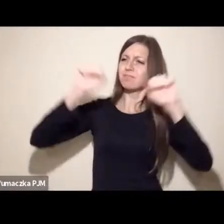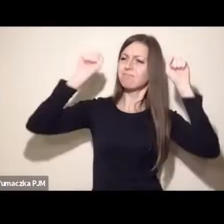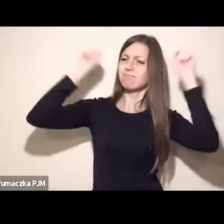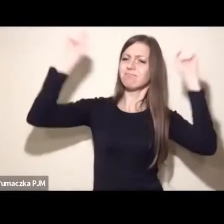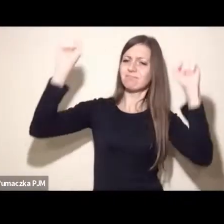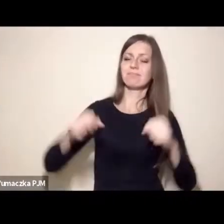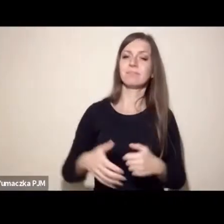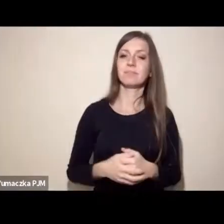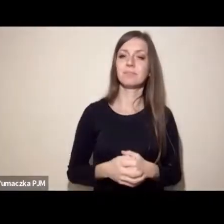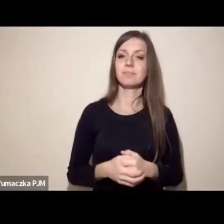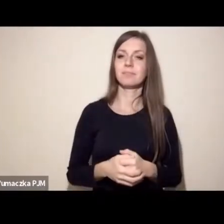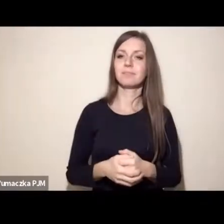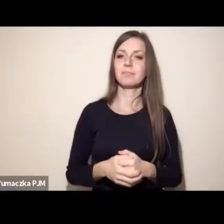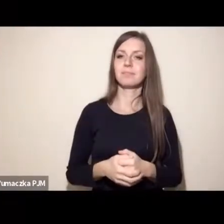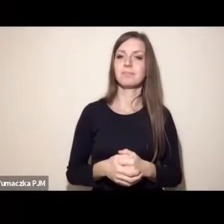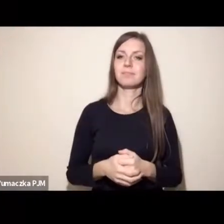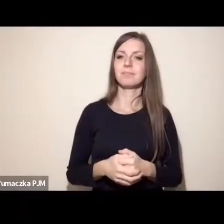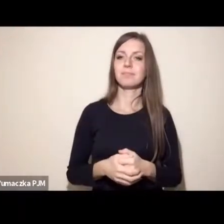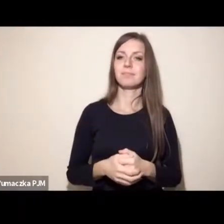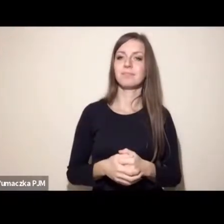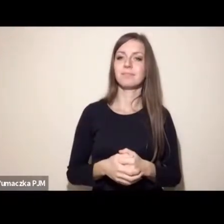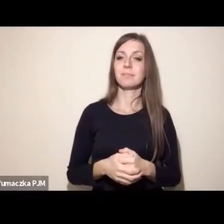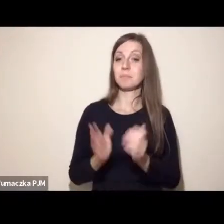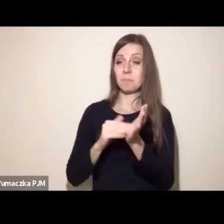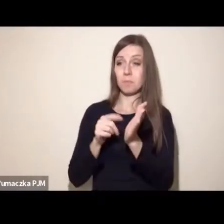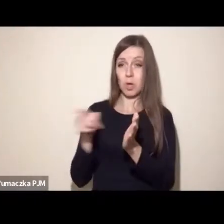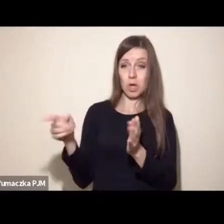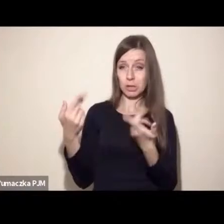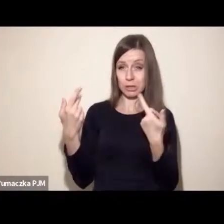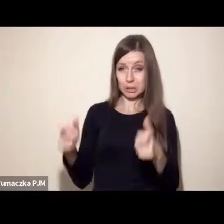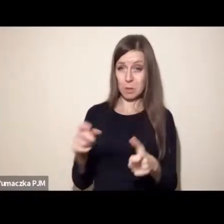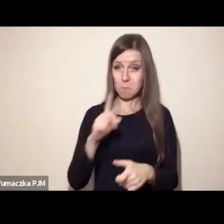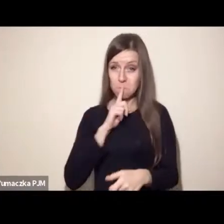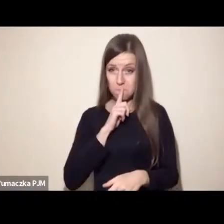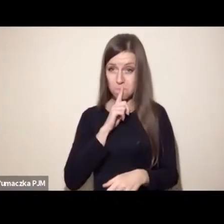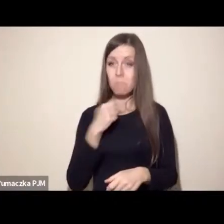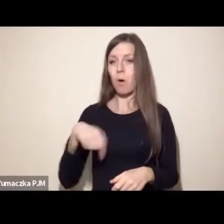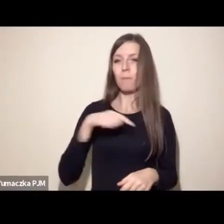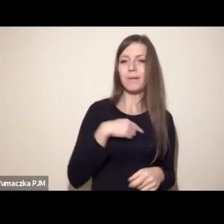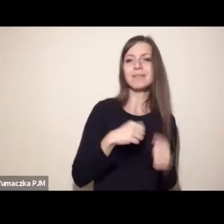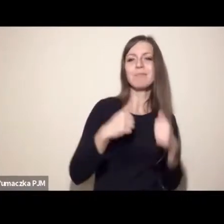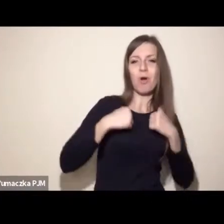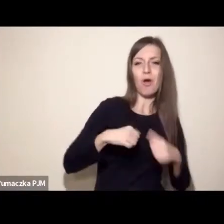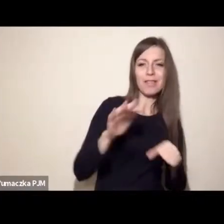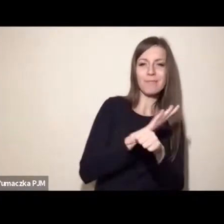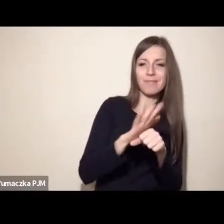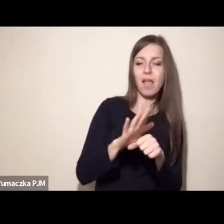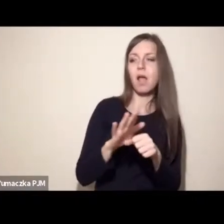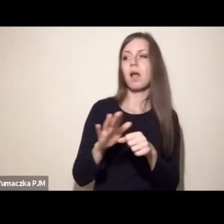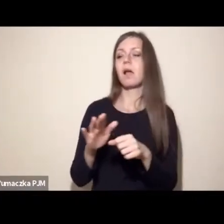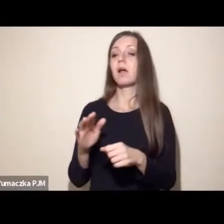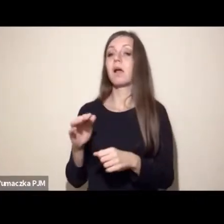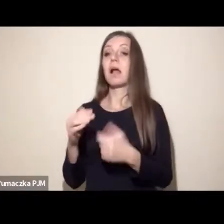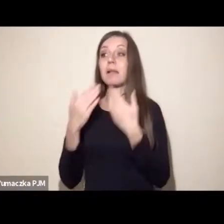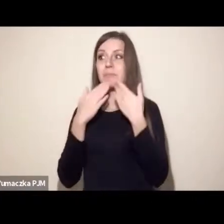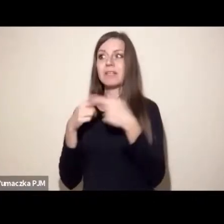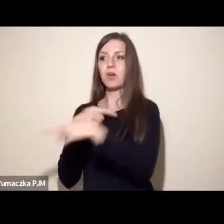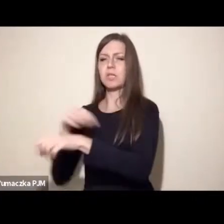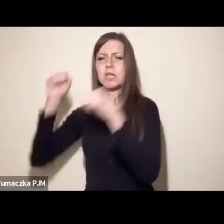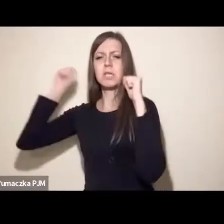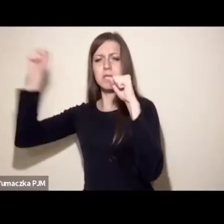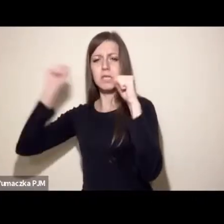tych właśnie uważanych za radykalnych na przykład, podczas gdy myśmy negocjowali z biznesem, to nawet te małe kroki nie byłyby możliwe.